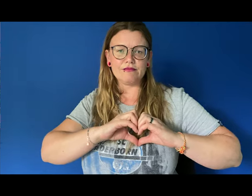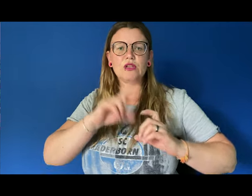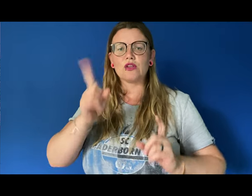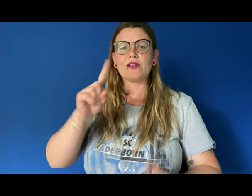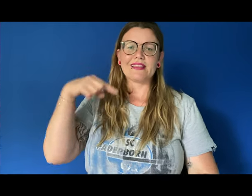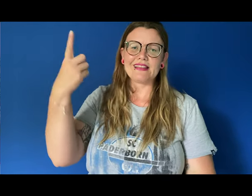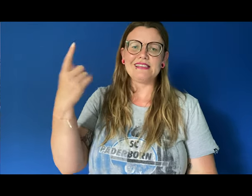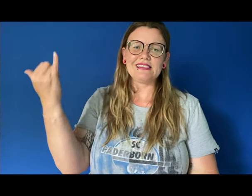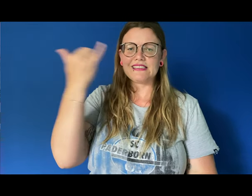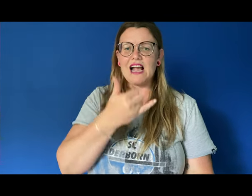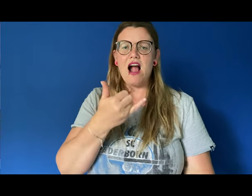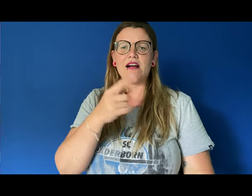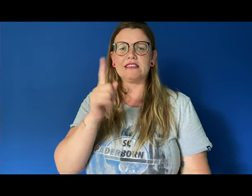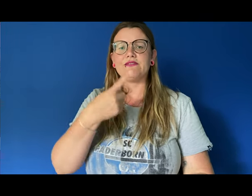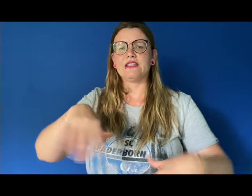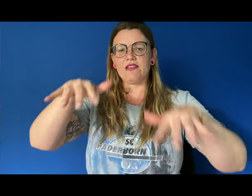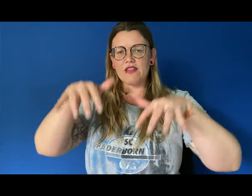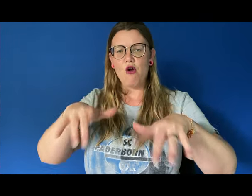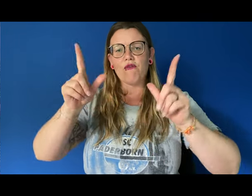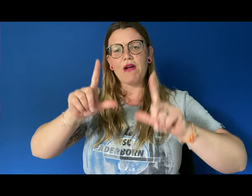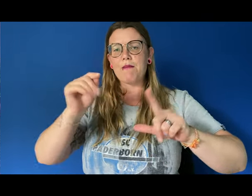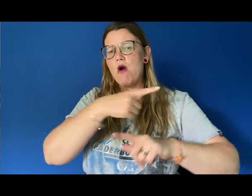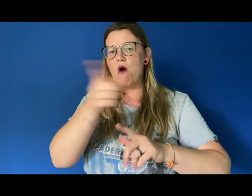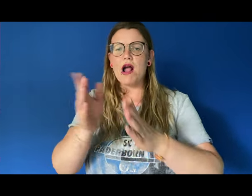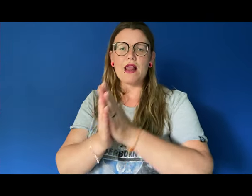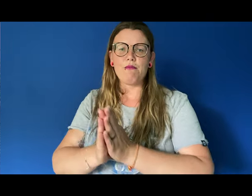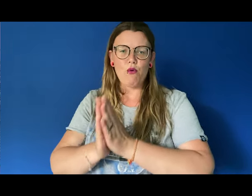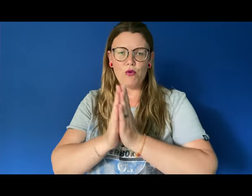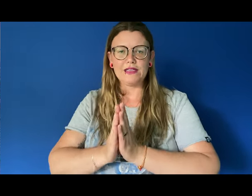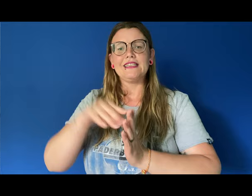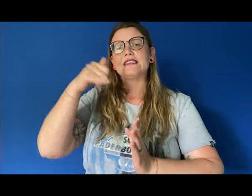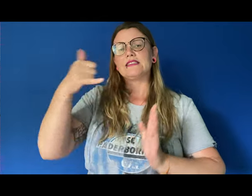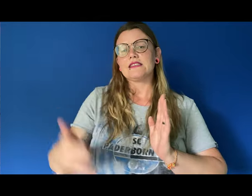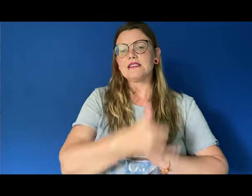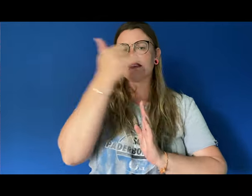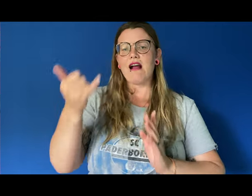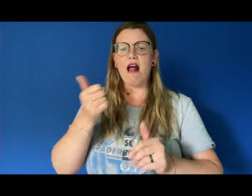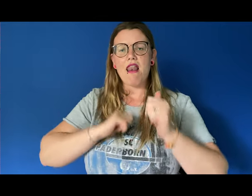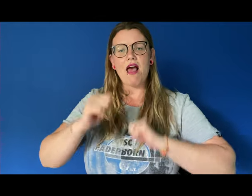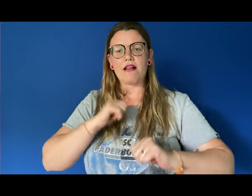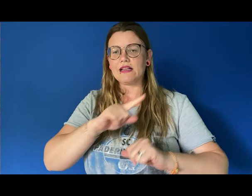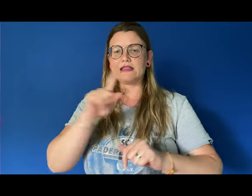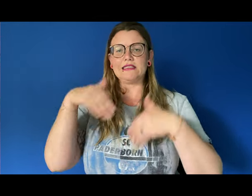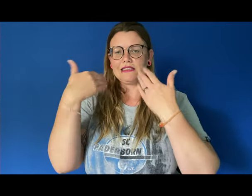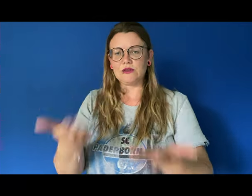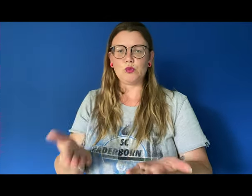nächstes Jahr sind wir wieder da und feiern mit euch Libori Dieses Jahr soll's leider nicht so sein